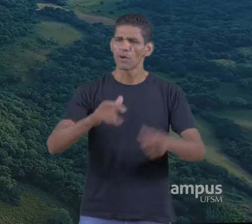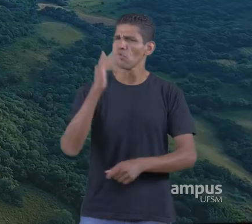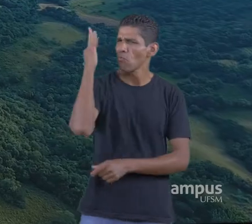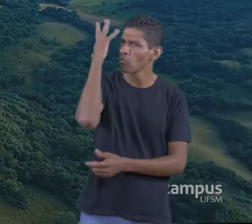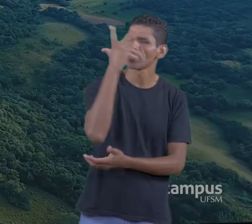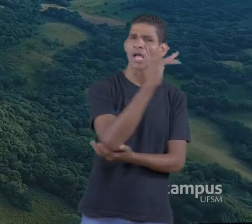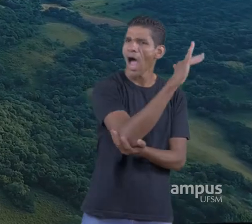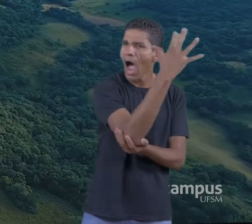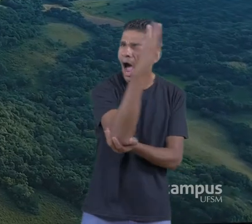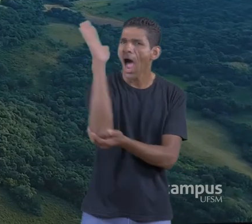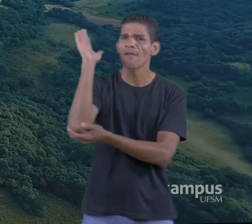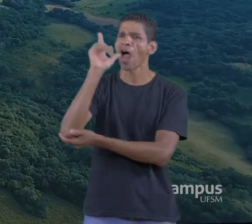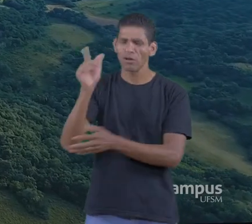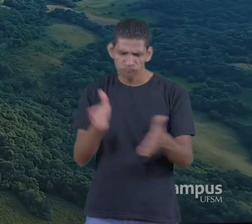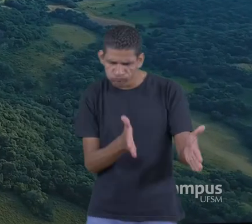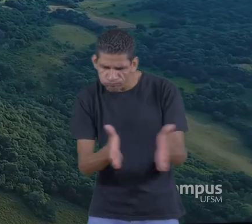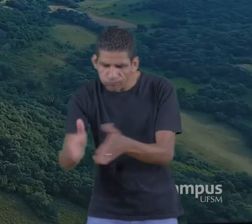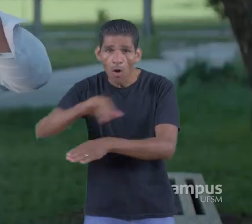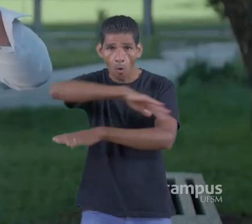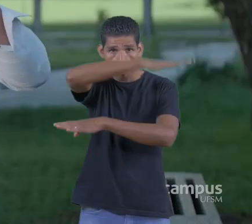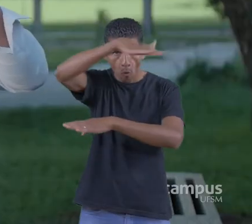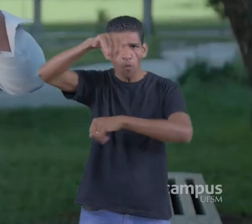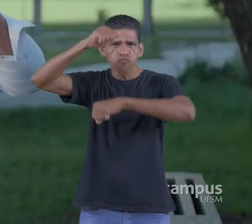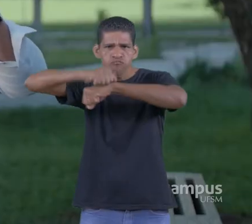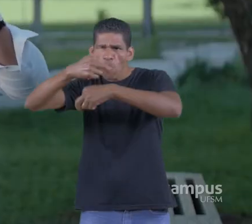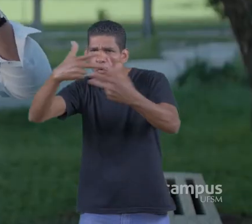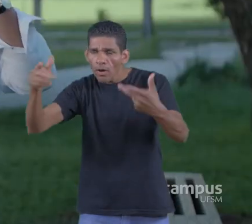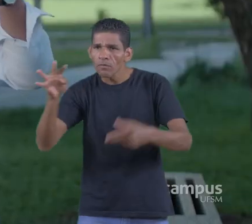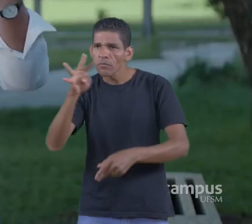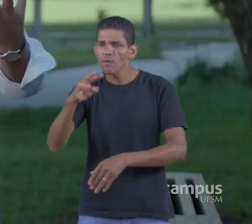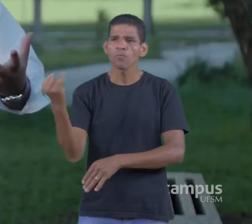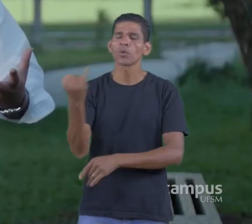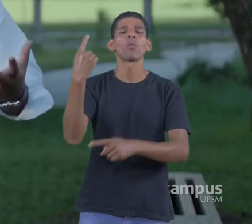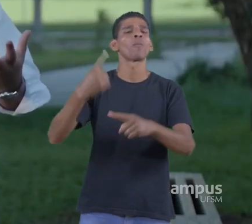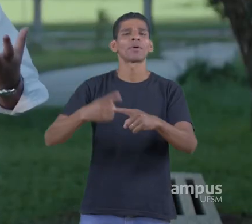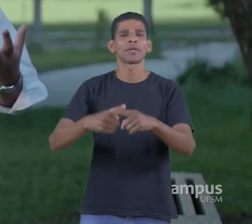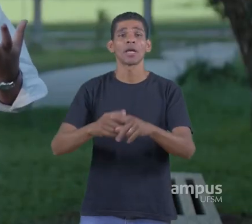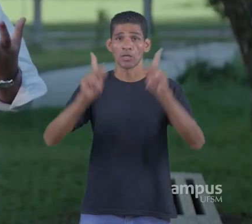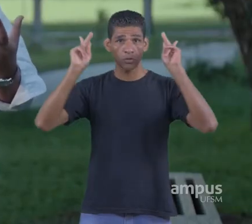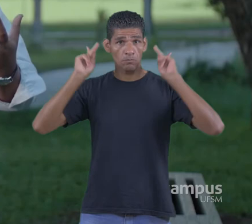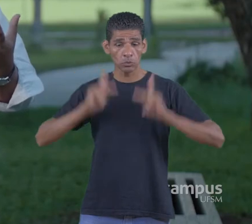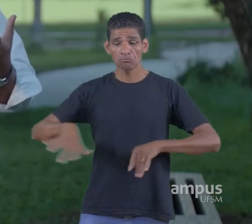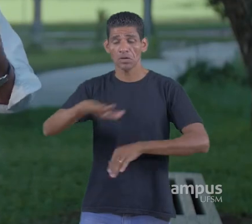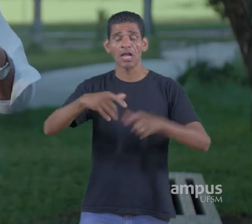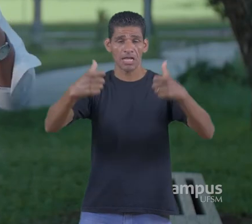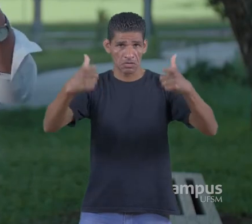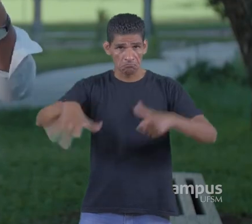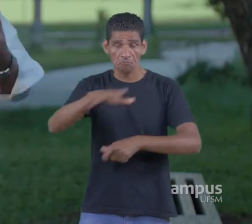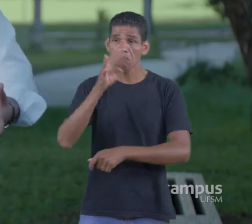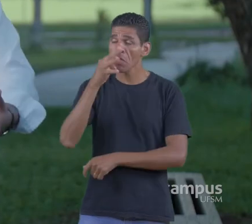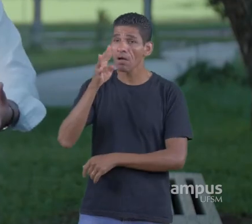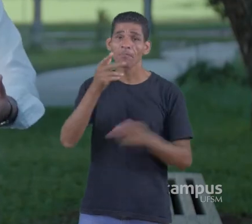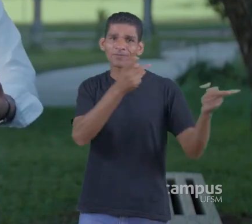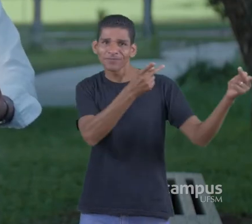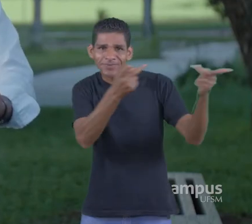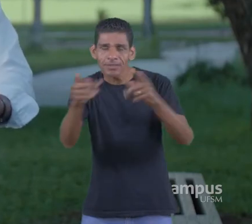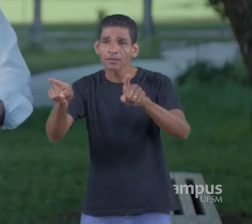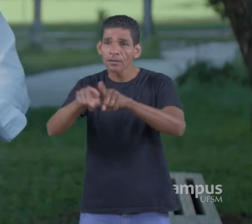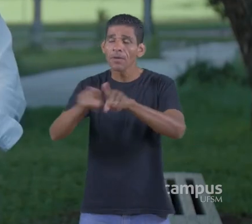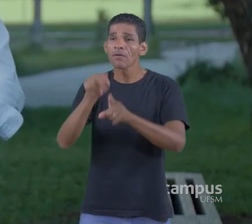Aquela paisagem Ela tem uma representatividade Não só para as pessoas Do território